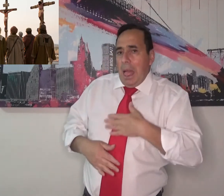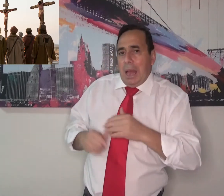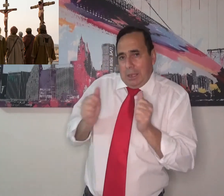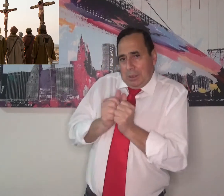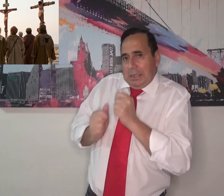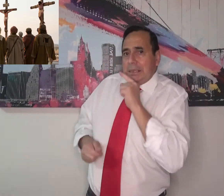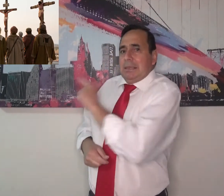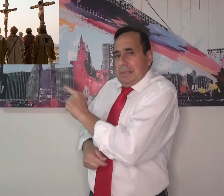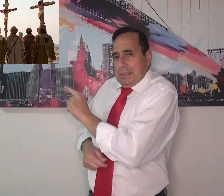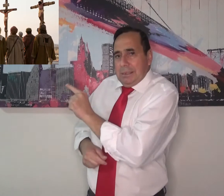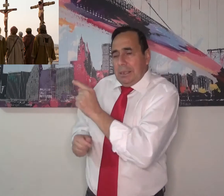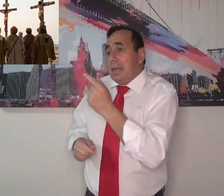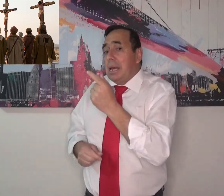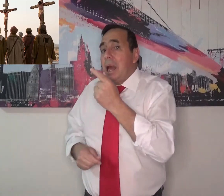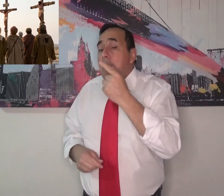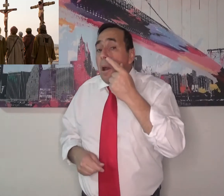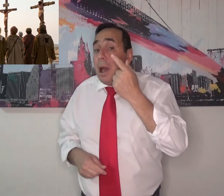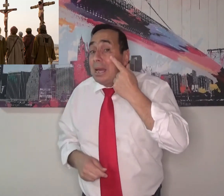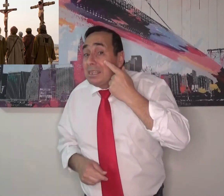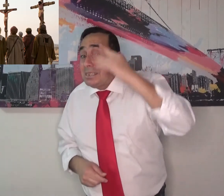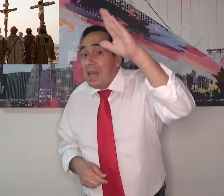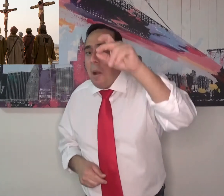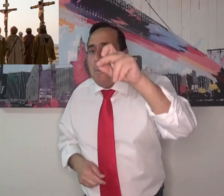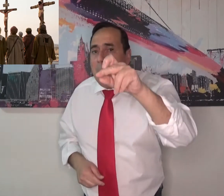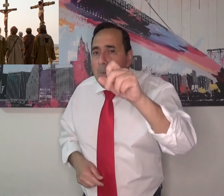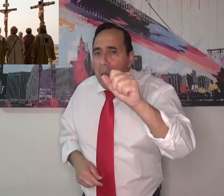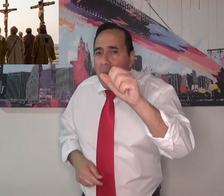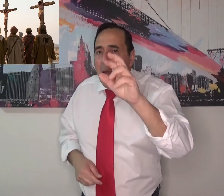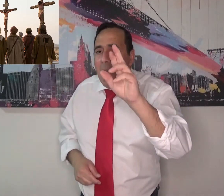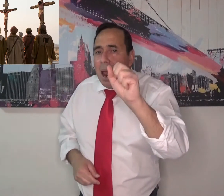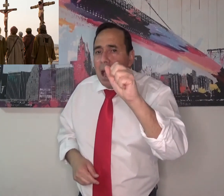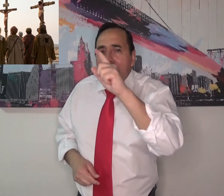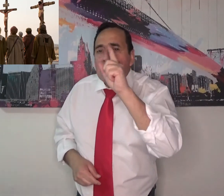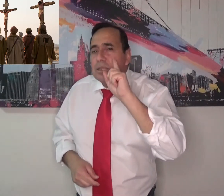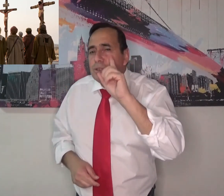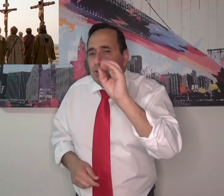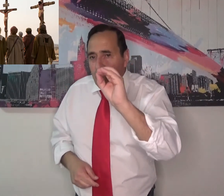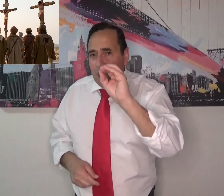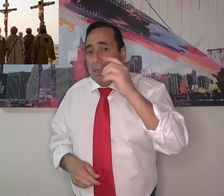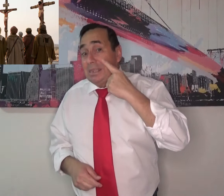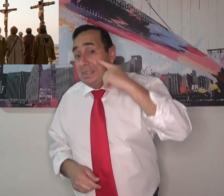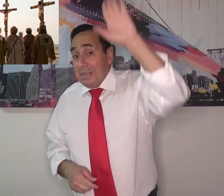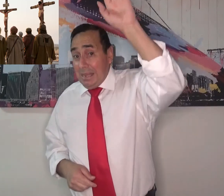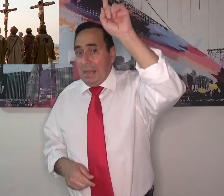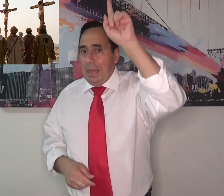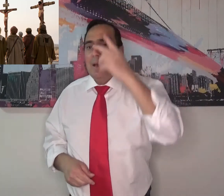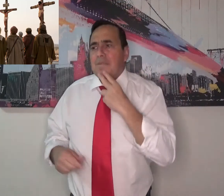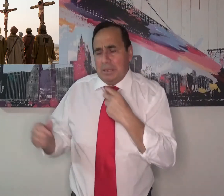Jesús le dijo, te aseguro que nosotros vamos a estar juntos en el paraíso. Allá en el